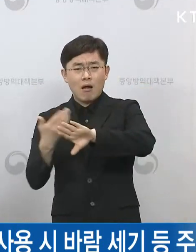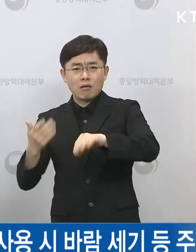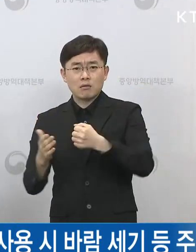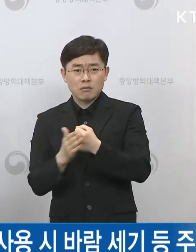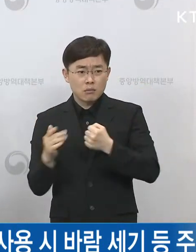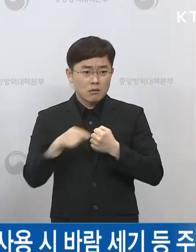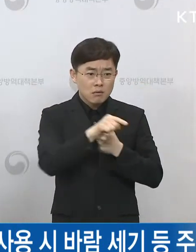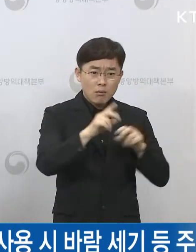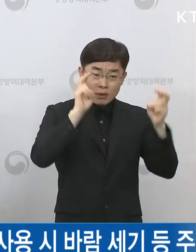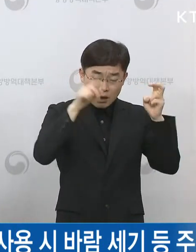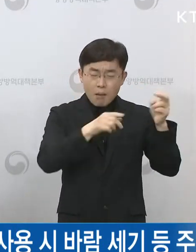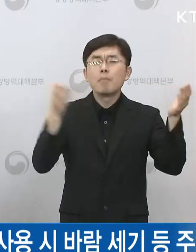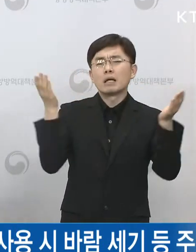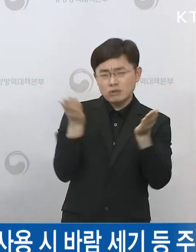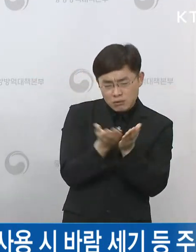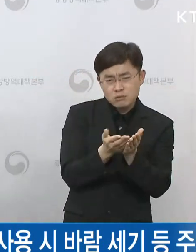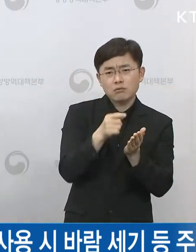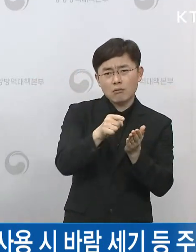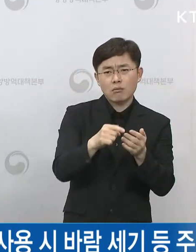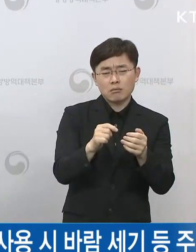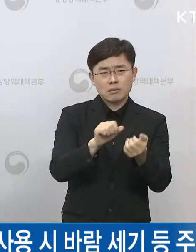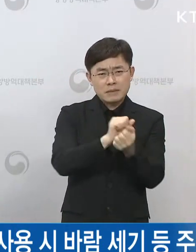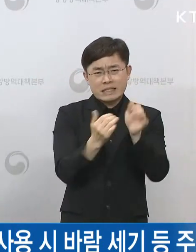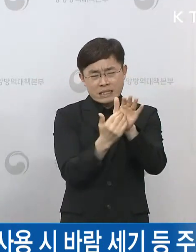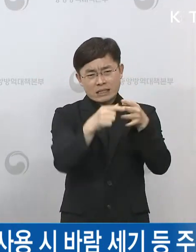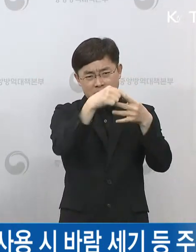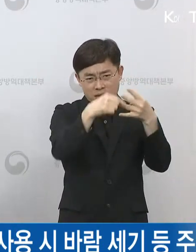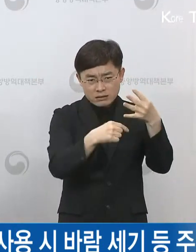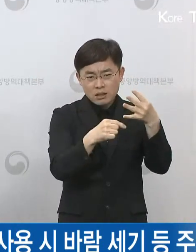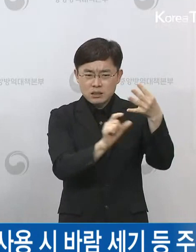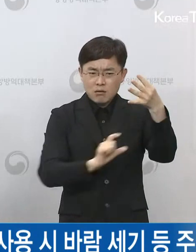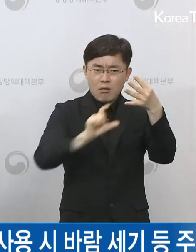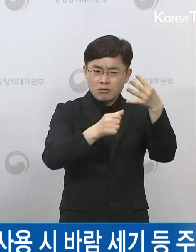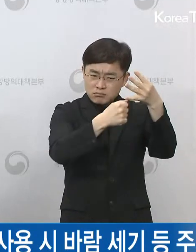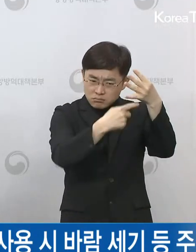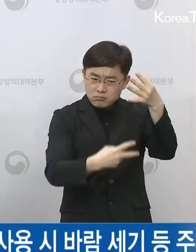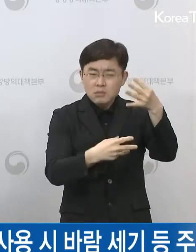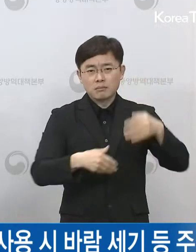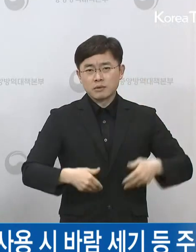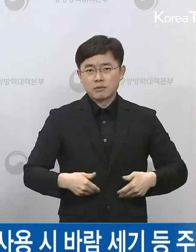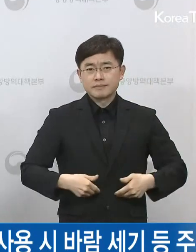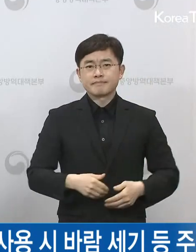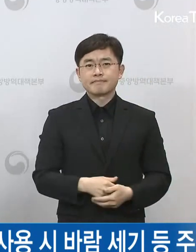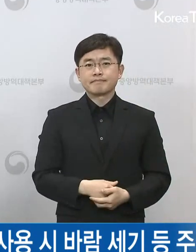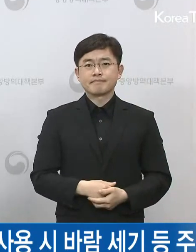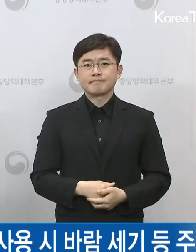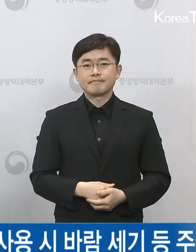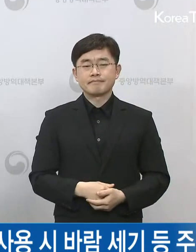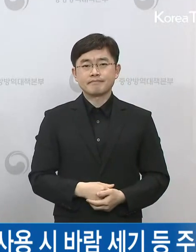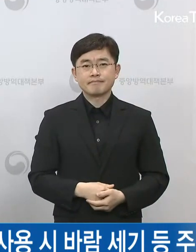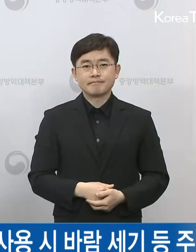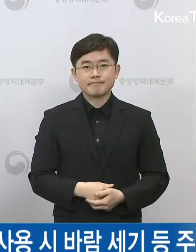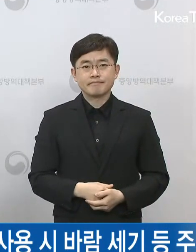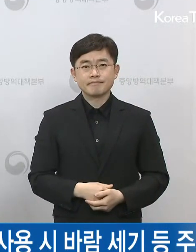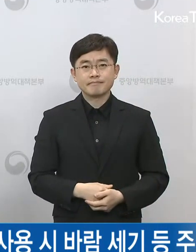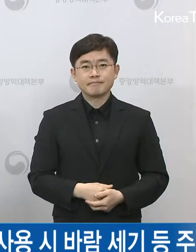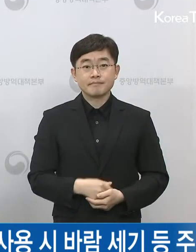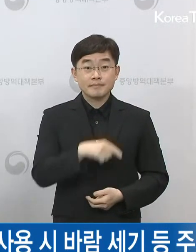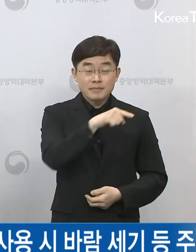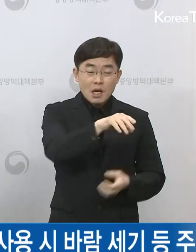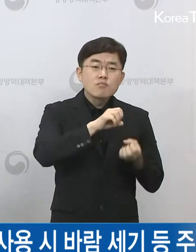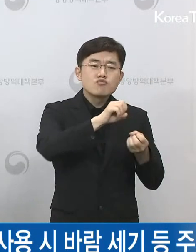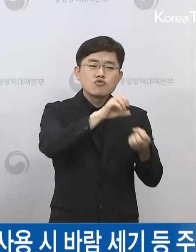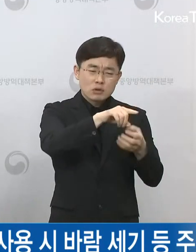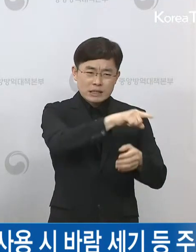유형이나 특성에 따라서 좀 더 정교하게 만들어지는 게 필요한 상황입니다. 그래서 그 부분도 물류센터의